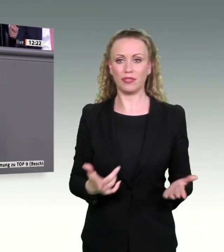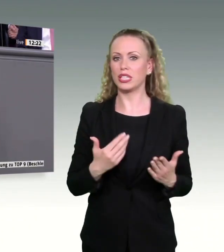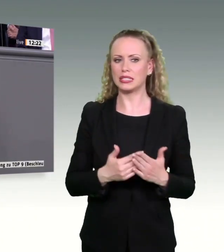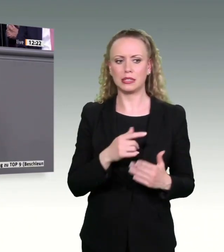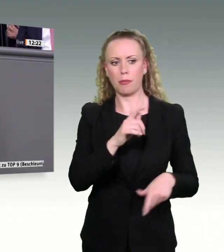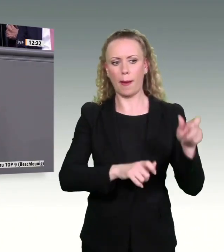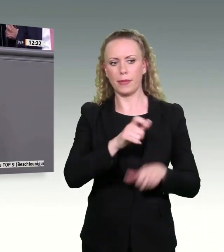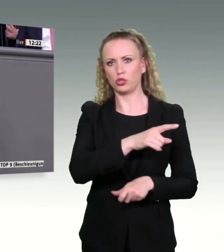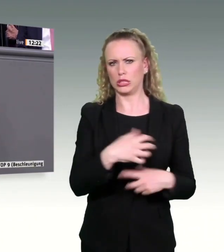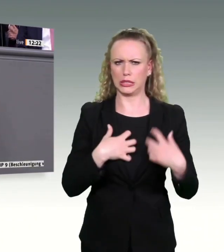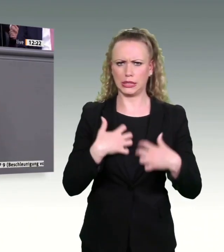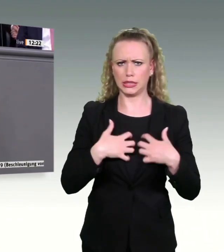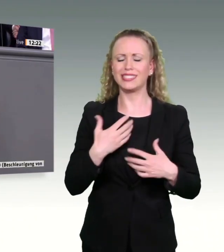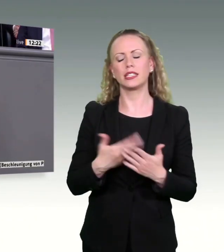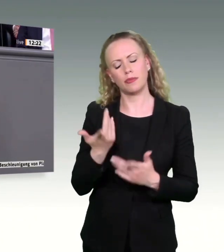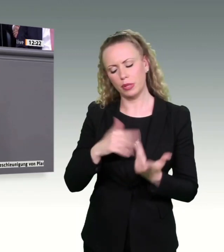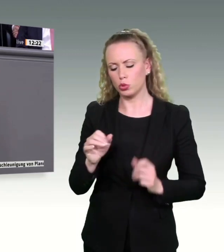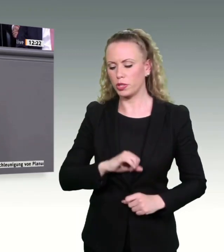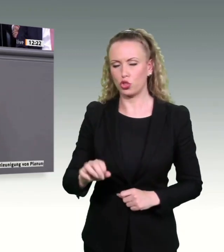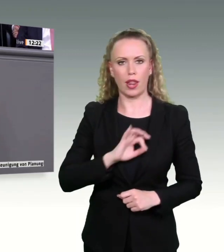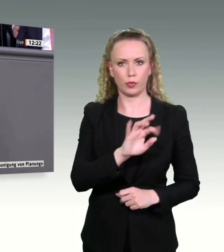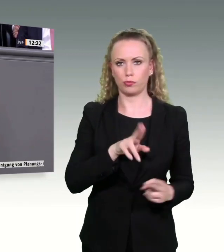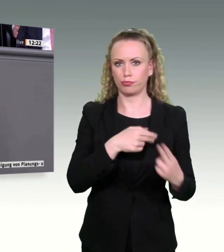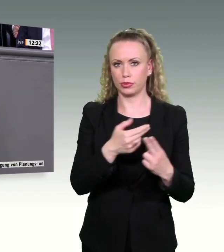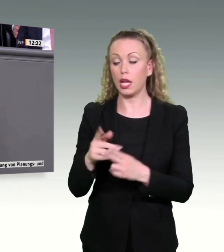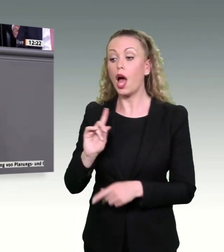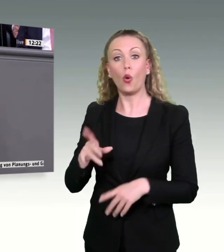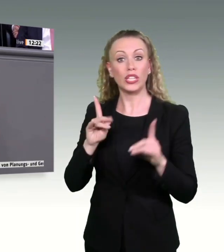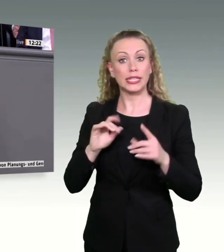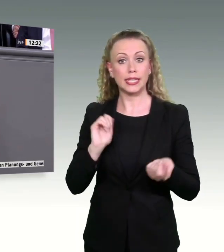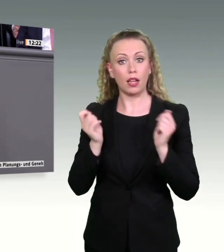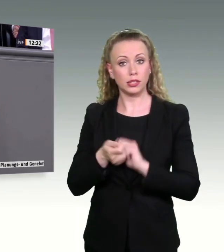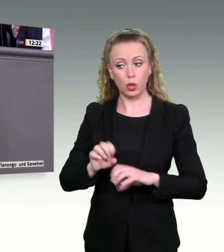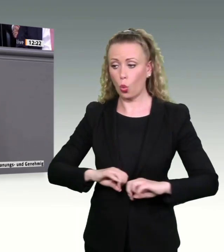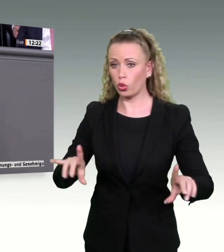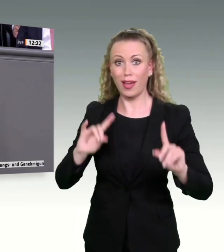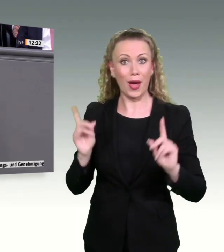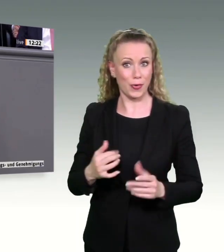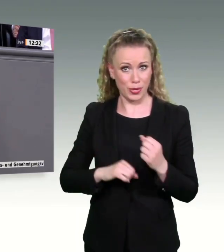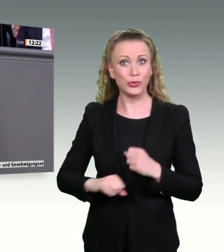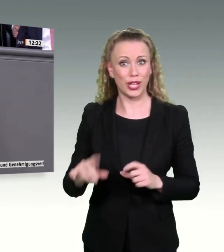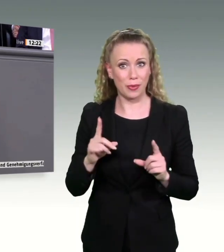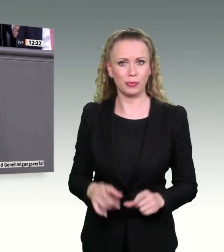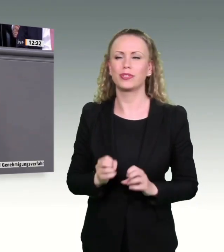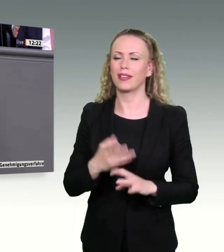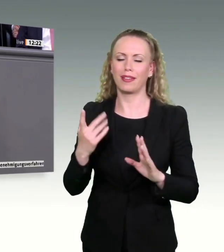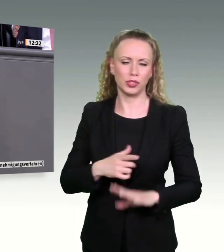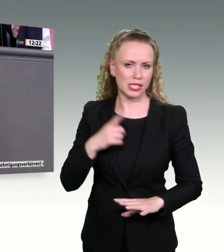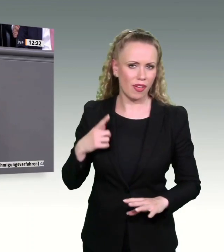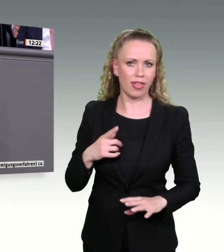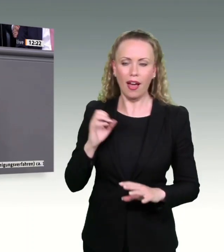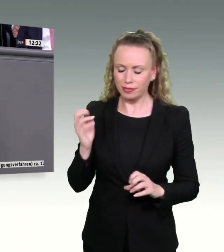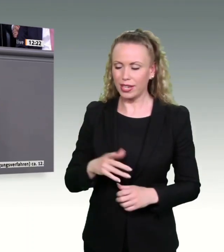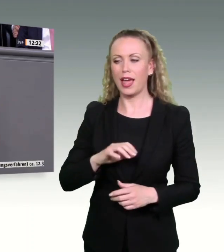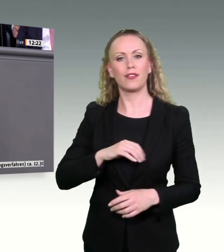werden. Und wir brauchen auch ein Turbo bei der Digitalisierung. Und ohne Zweifel, da ist auch einiges passiert in den letzten Jahren. Aber gerade die Pandemie